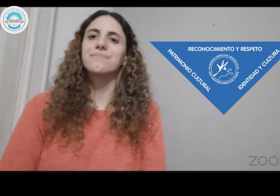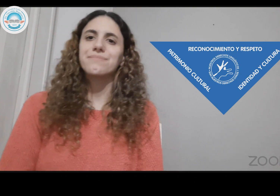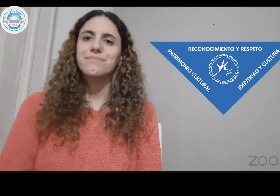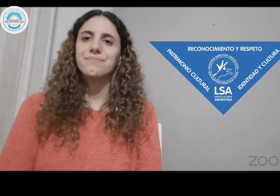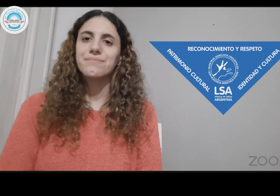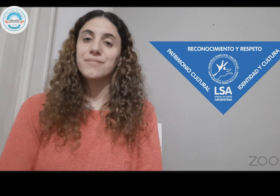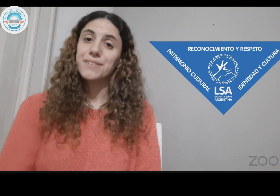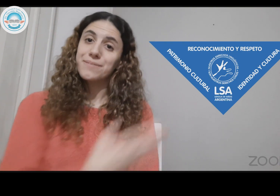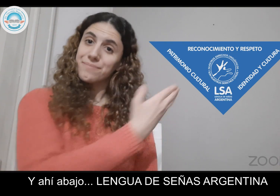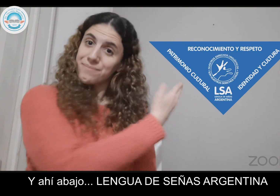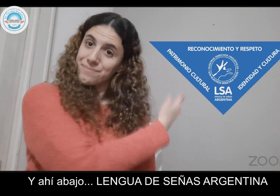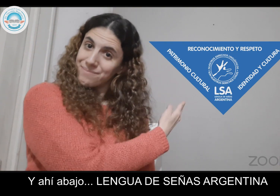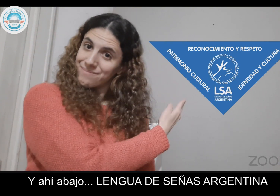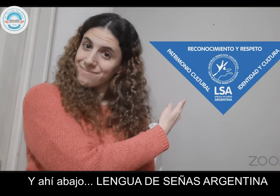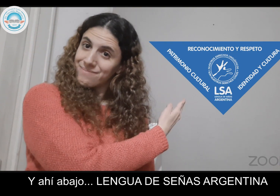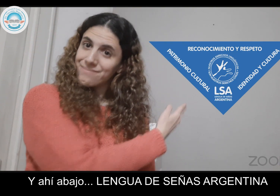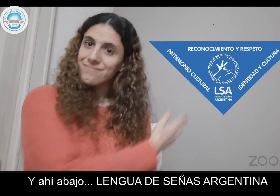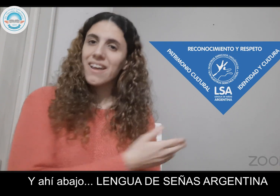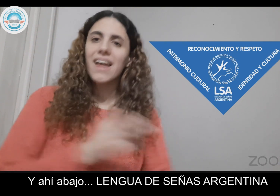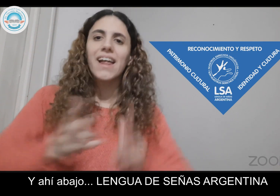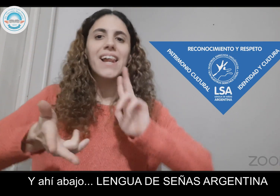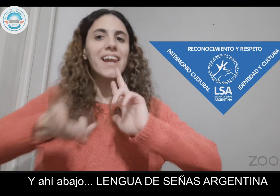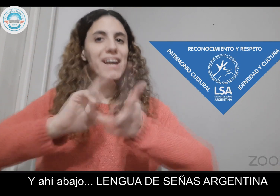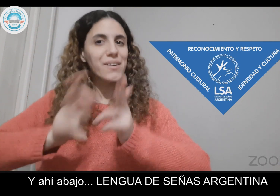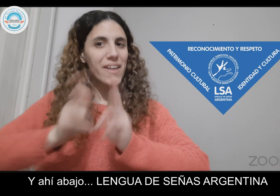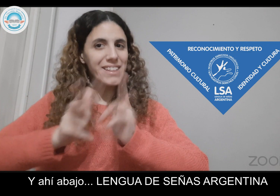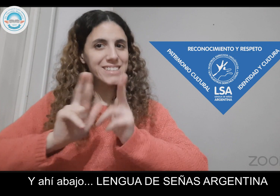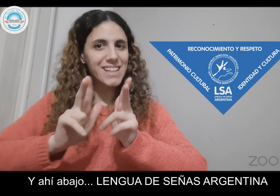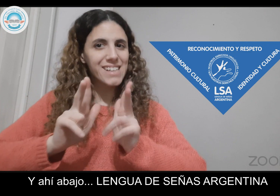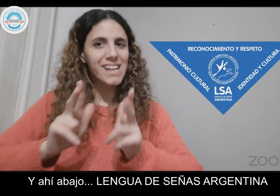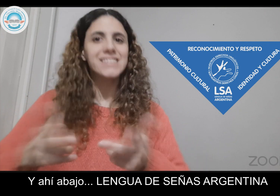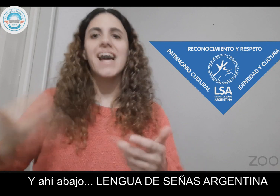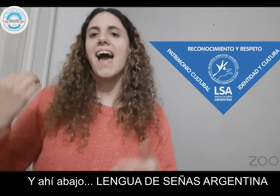Y ahí abajo, lengua de señas argentina.